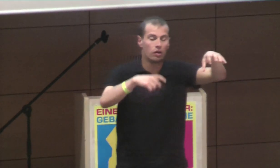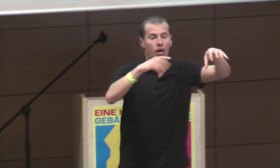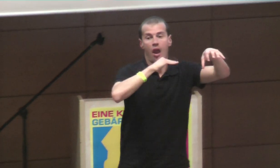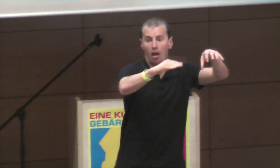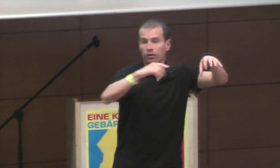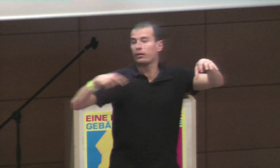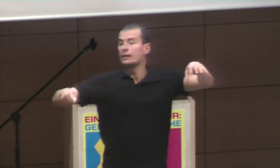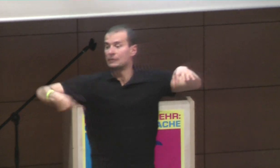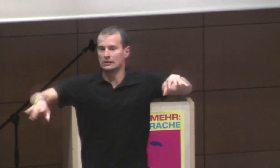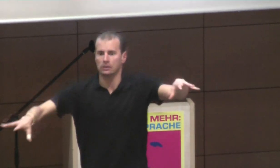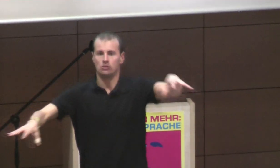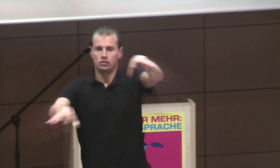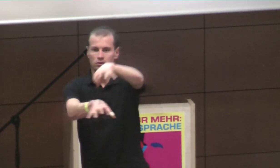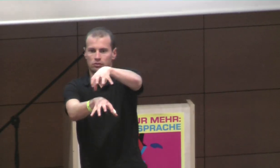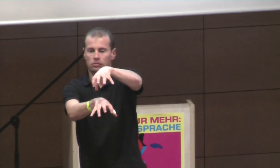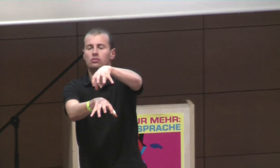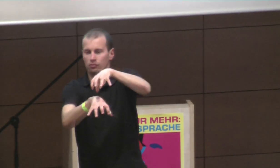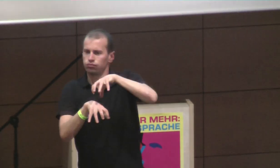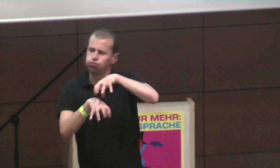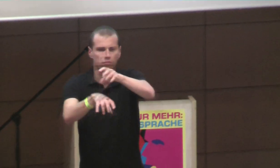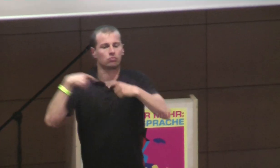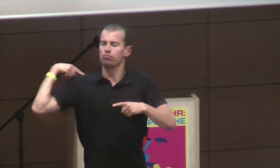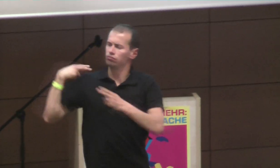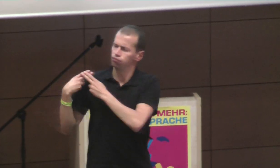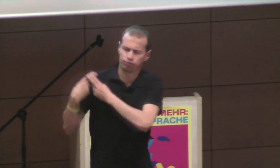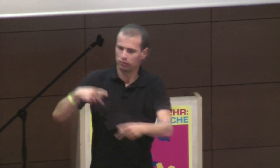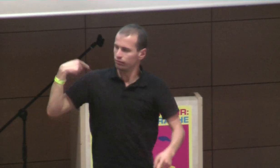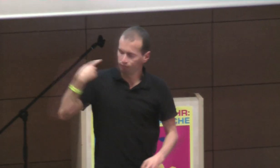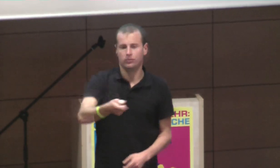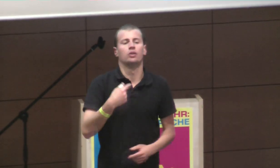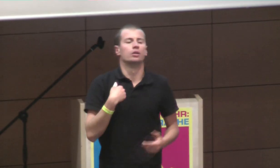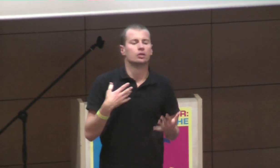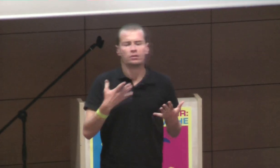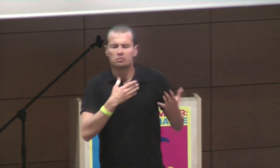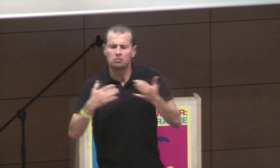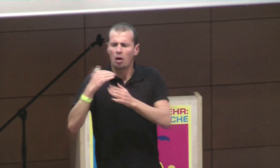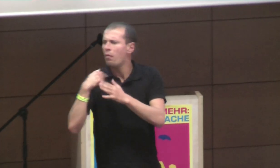es laufen zwei Sachen parallel in Berlin, also der Bezirk und der Senat, die Bezirks, ähm, und, ähm,